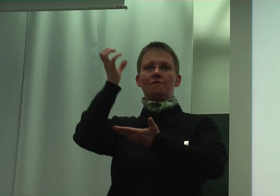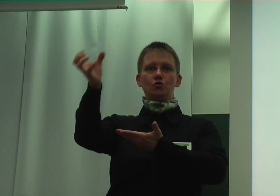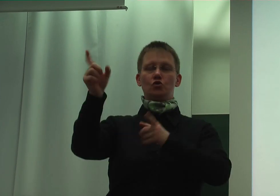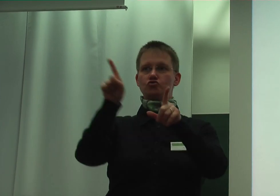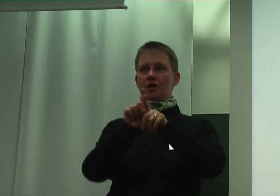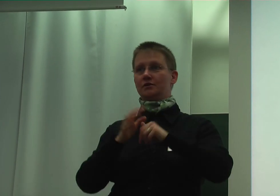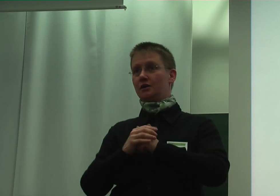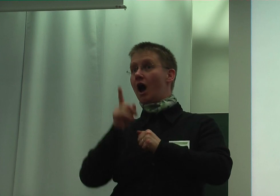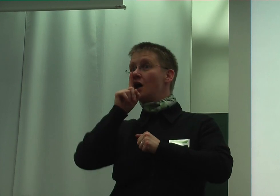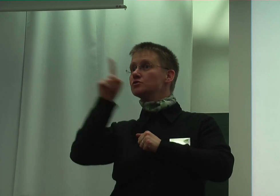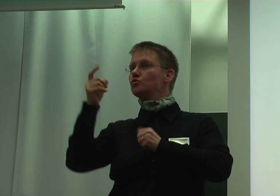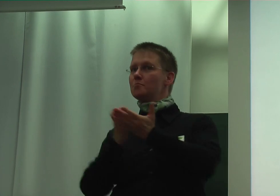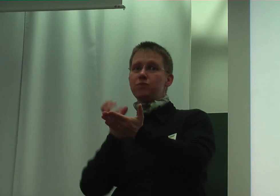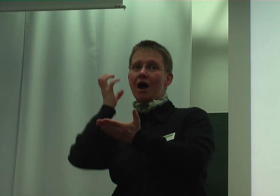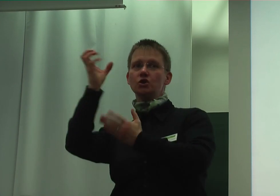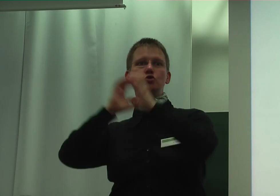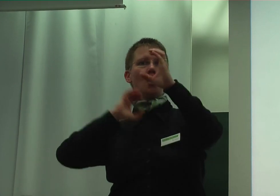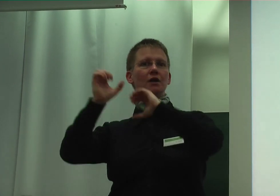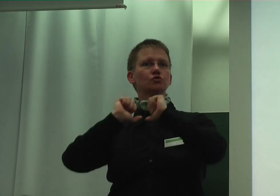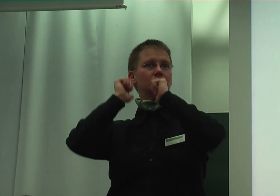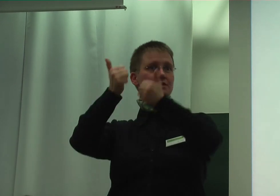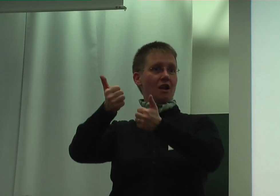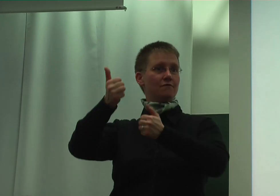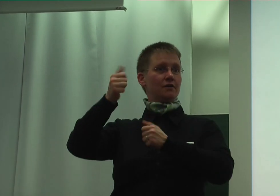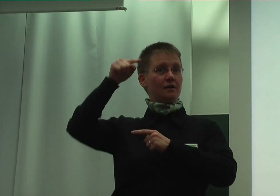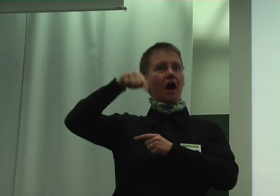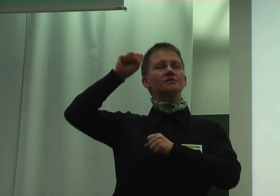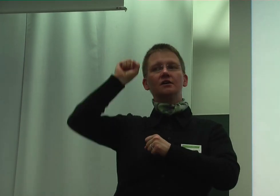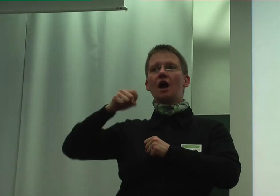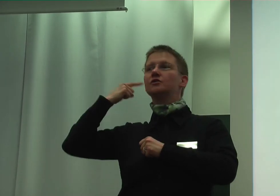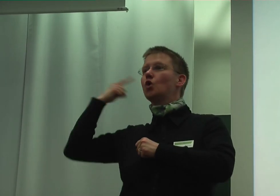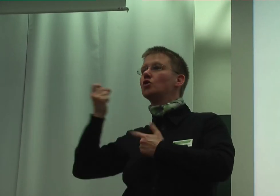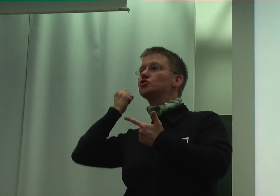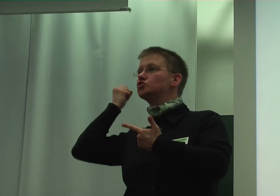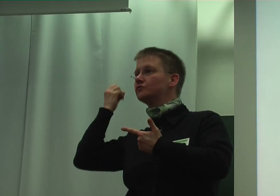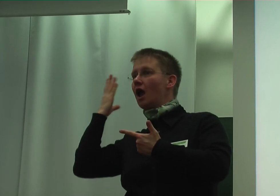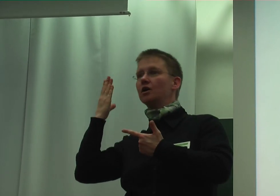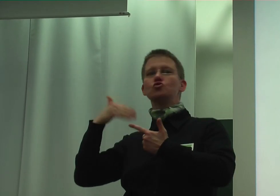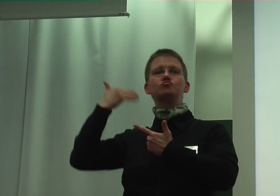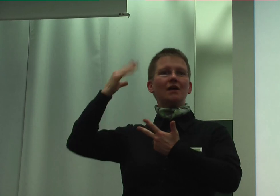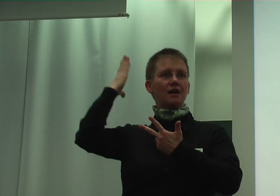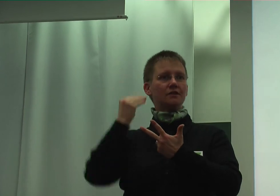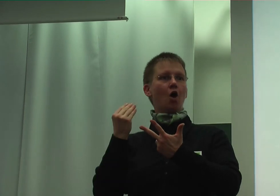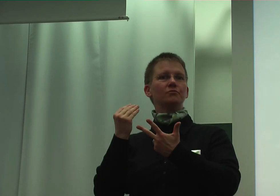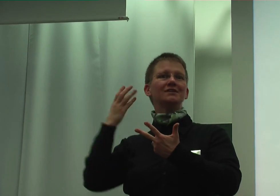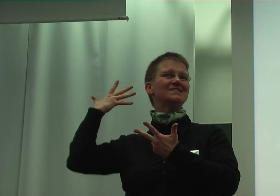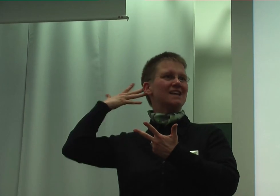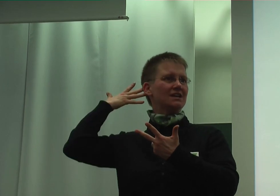nur durch die Bereichstelle der Kommunikationshilfe können auch Behörder, wo unsere Jürgen, Schwedern, Zähnepräger oder Werbünger